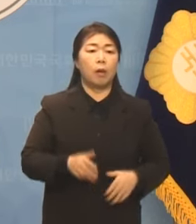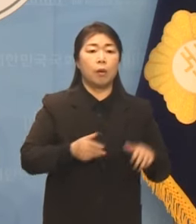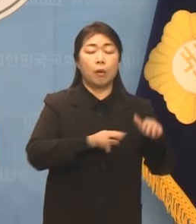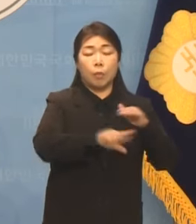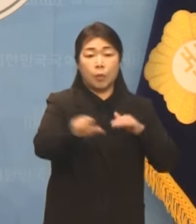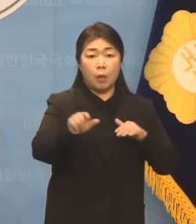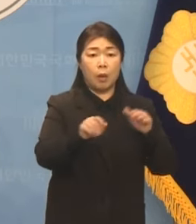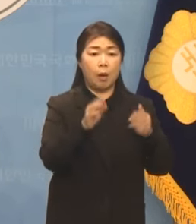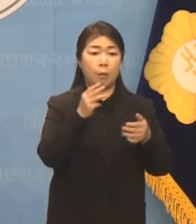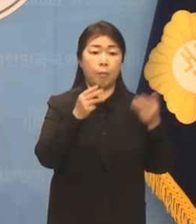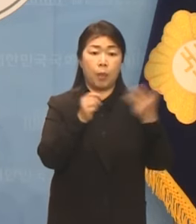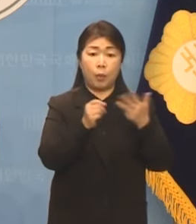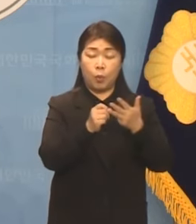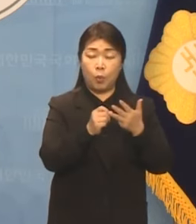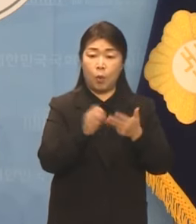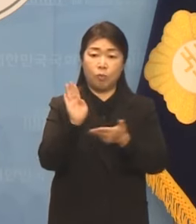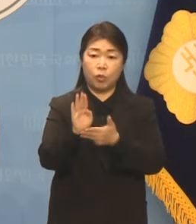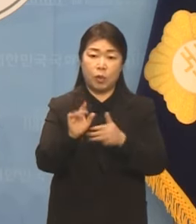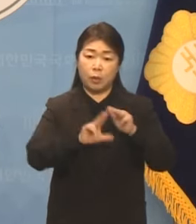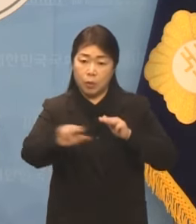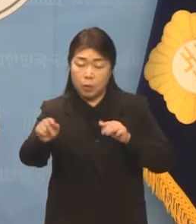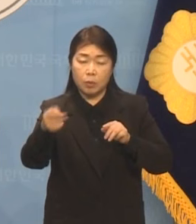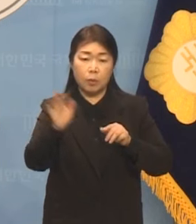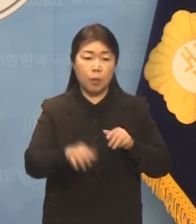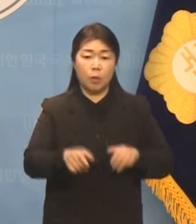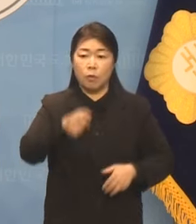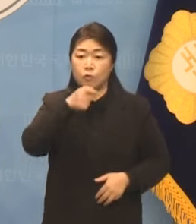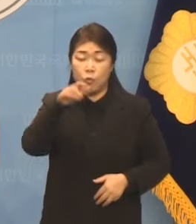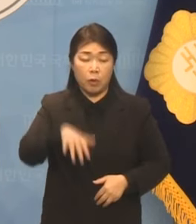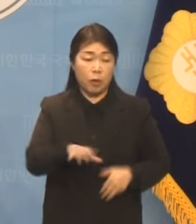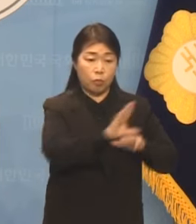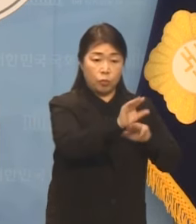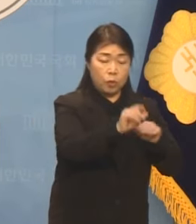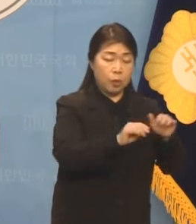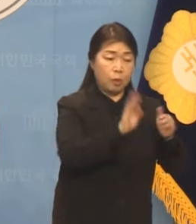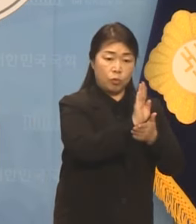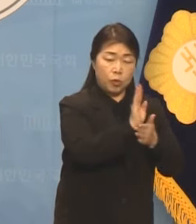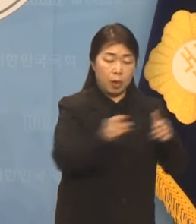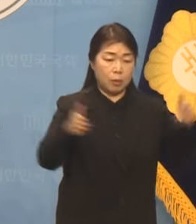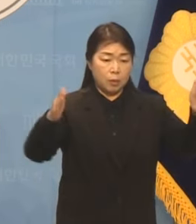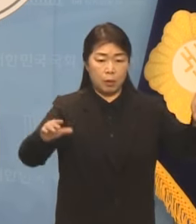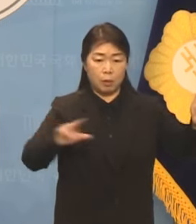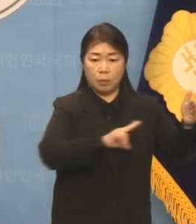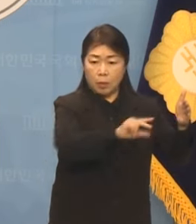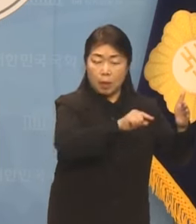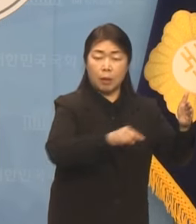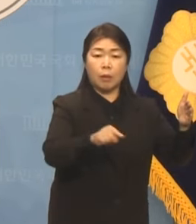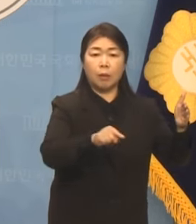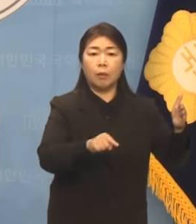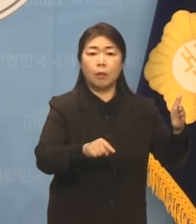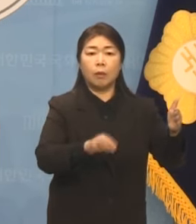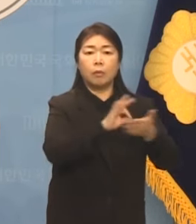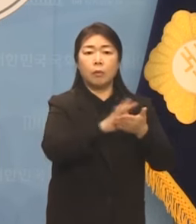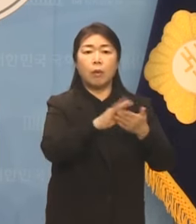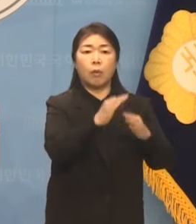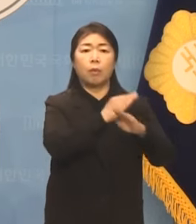수임분당선은 가능하지만 수임분당선만 있는 곳에서는 승하차 모두 불가능합니다.